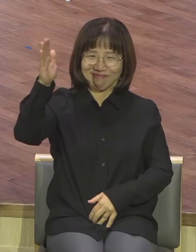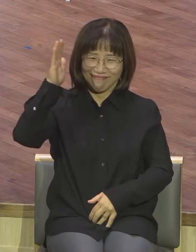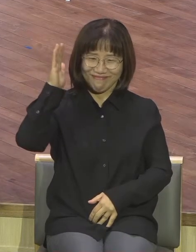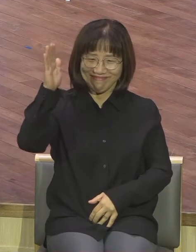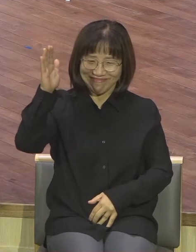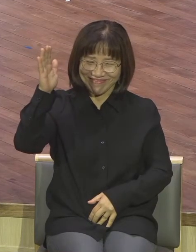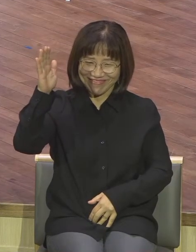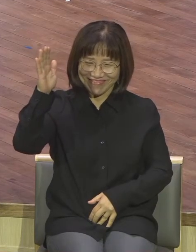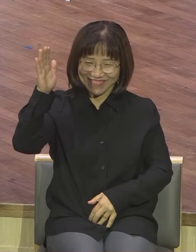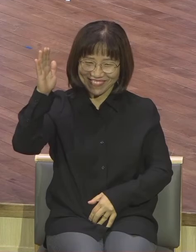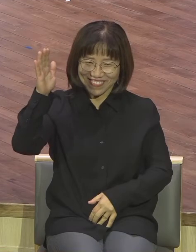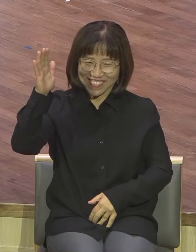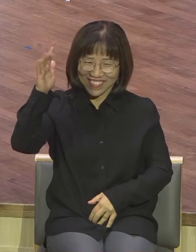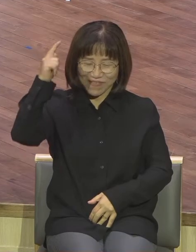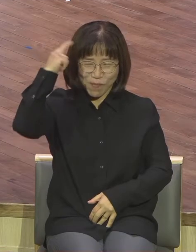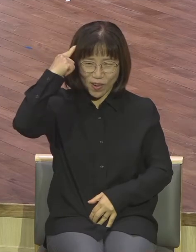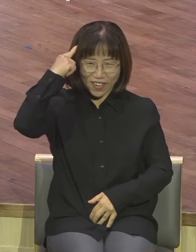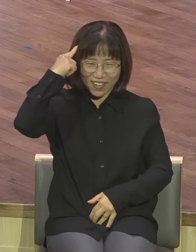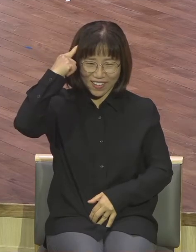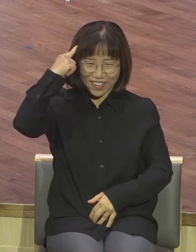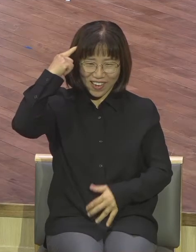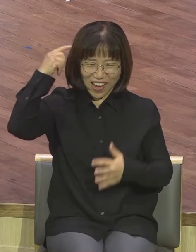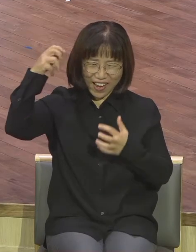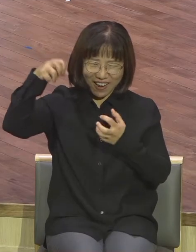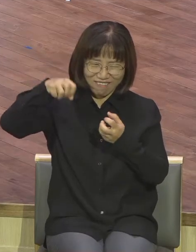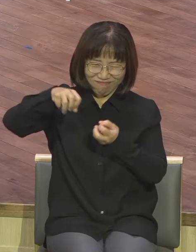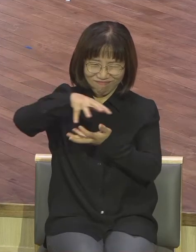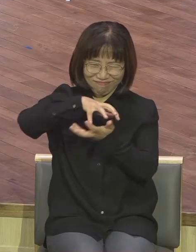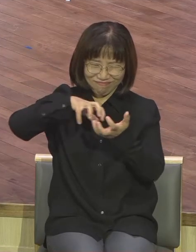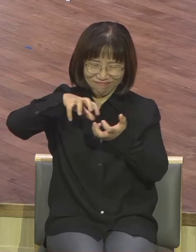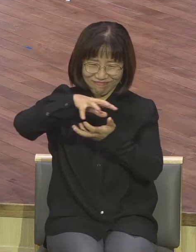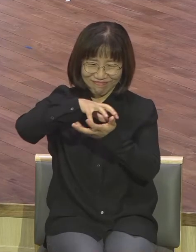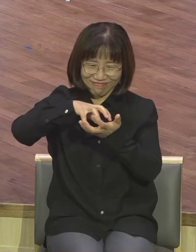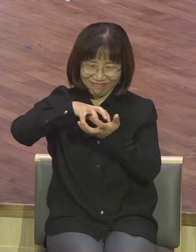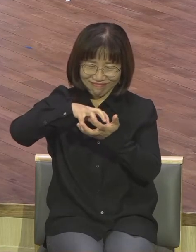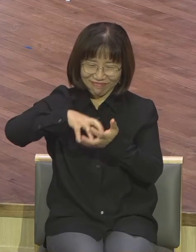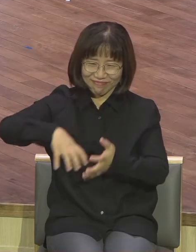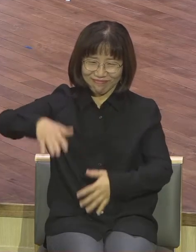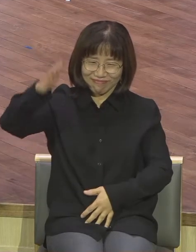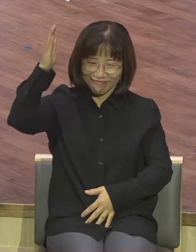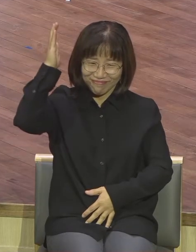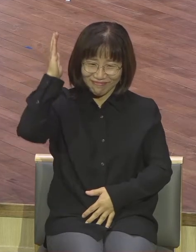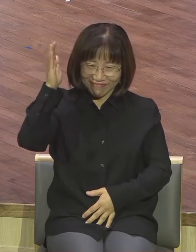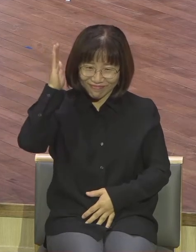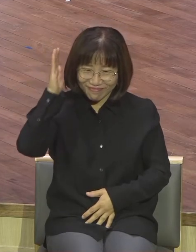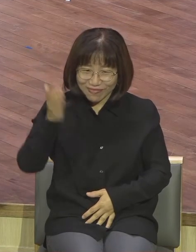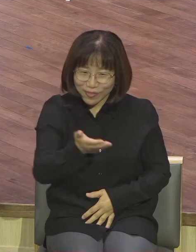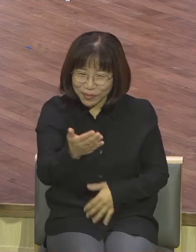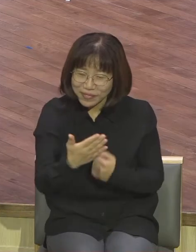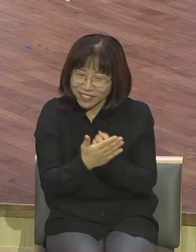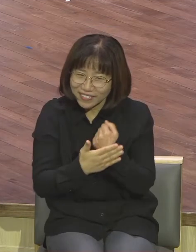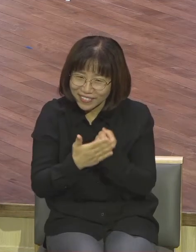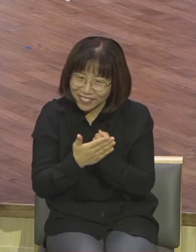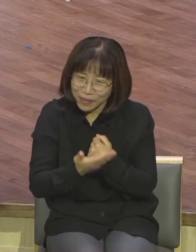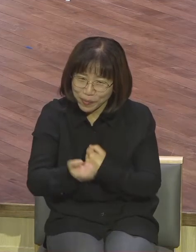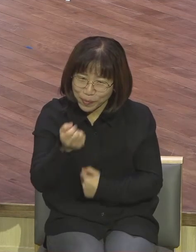머리도 막 안 감아가지고 머리도 안 감아가지고 터벅해가지고 은혜 받겠어요 못 받지